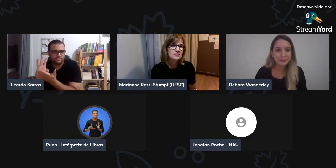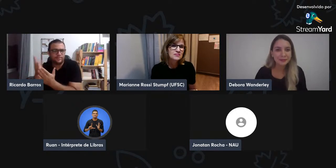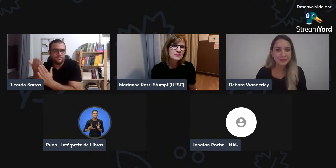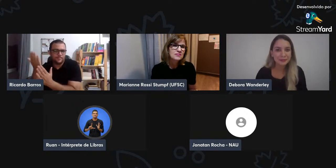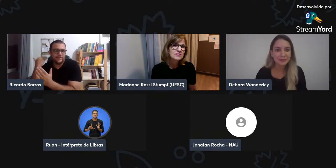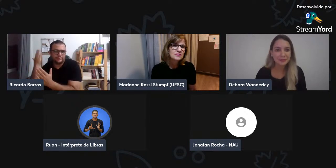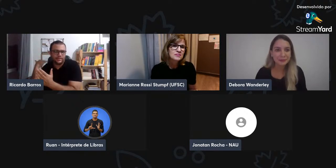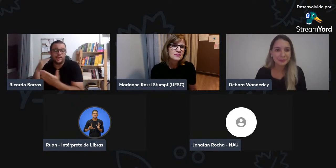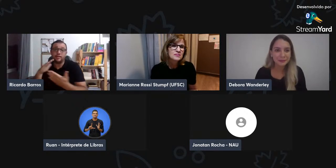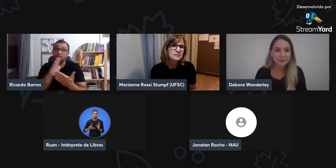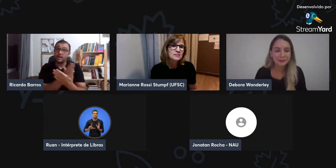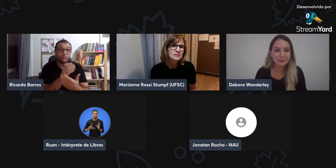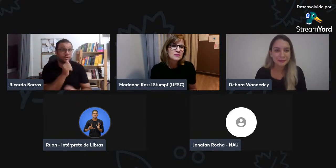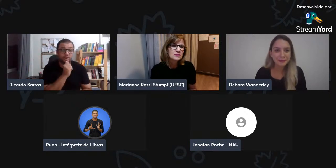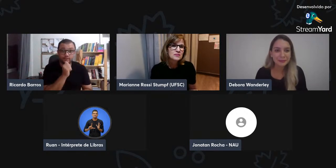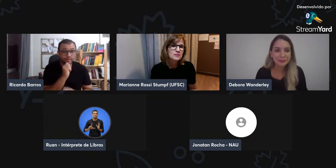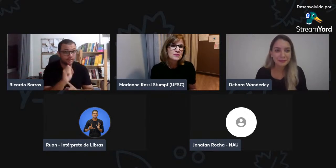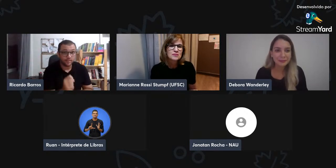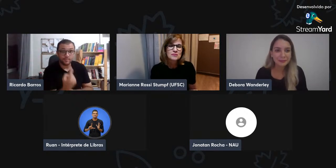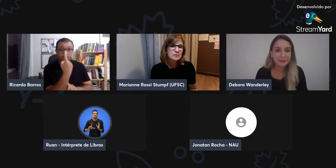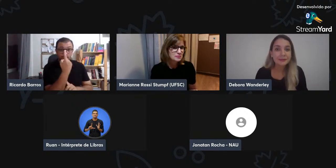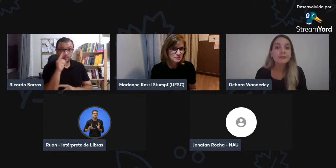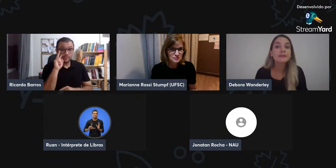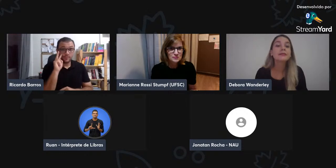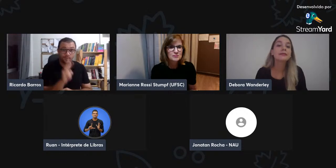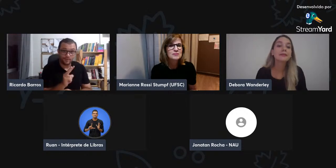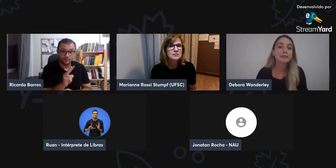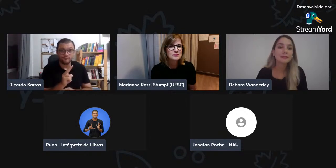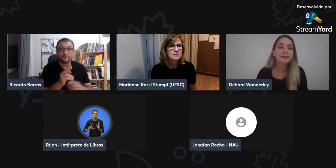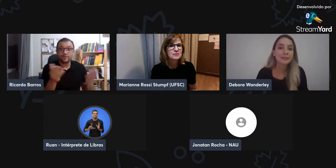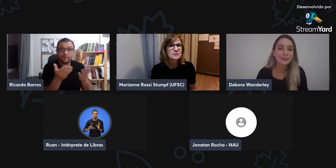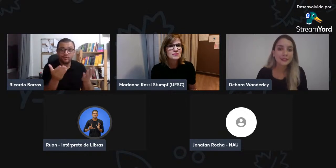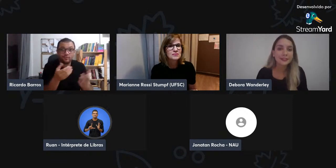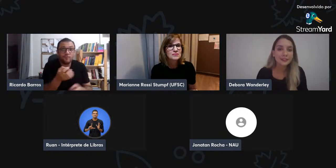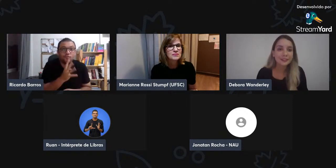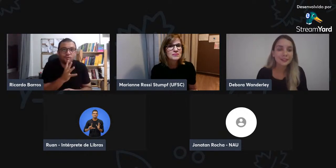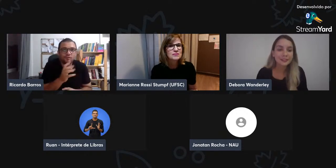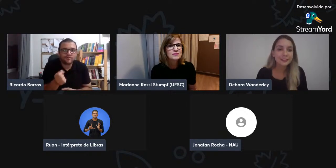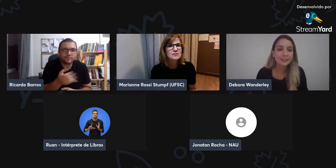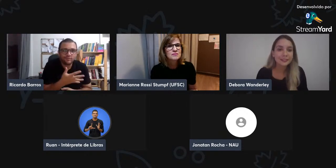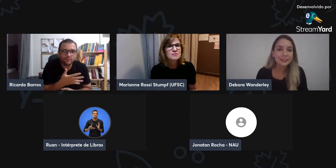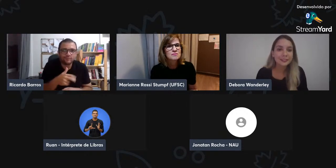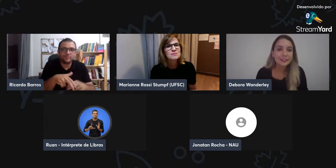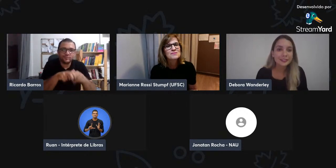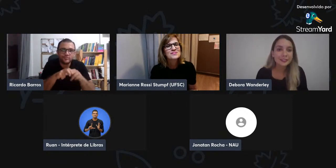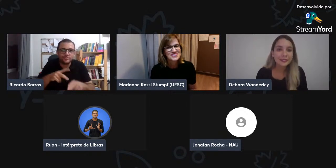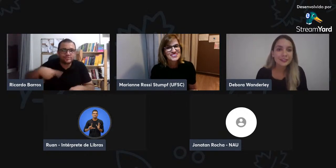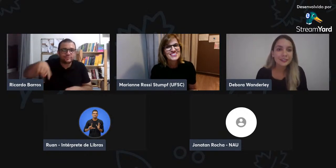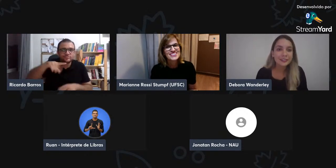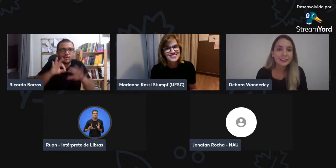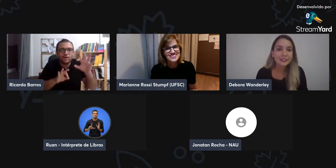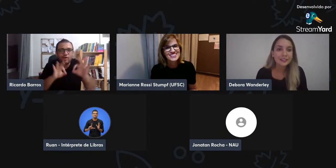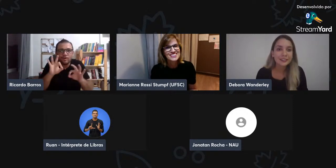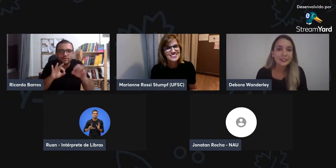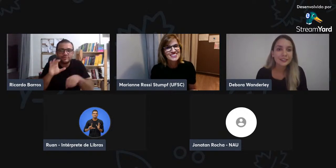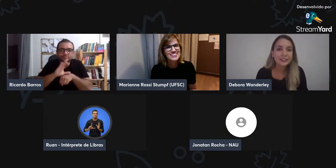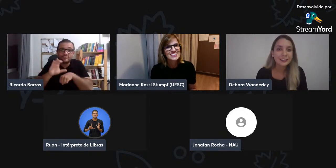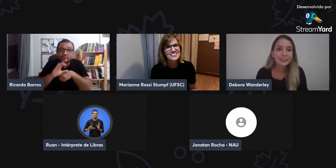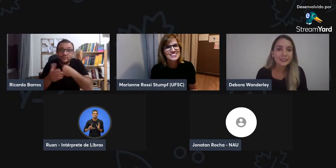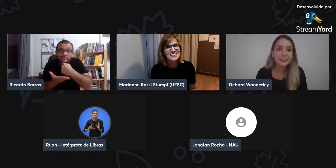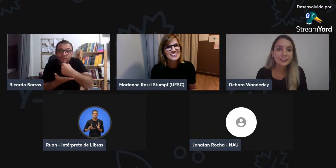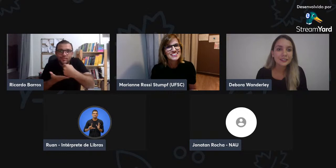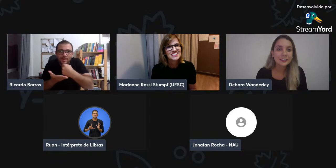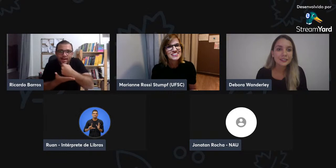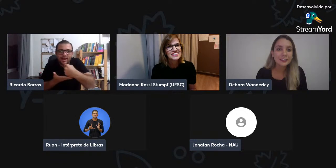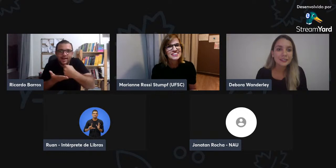alguns já são alunos matriculados, alguns ainda não. Primeira vez matriculados aqui no curso. Então,